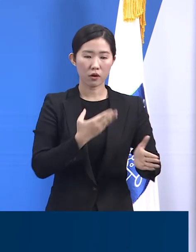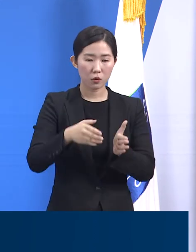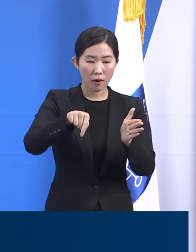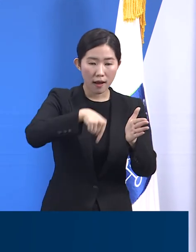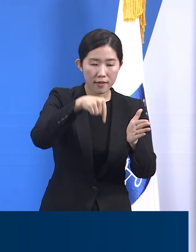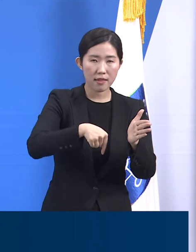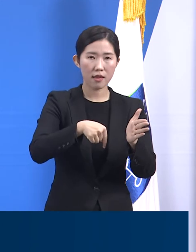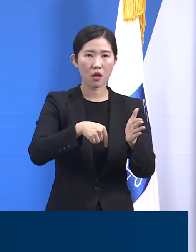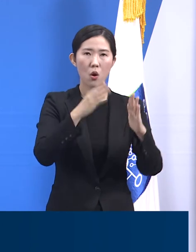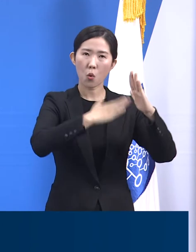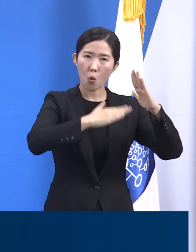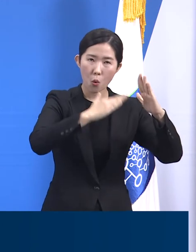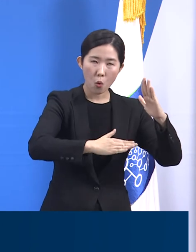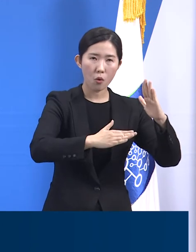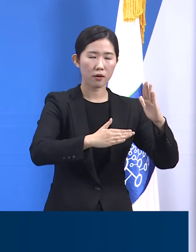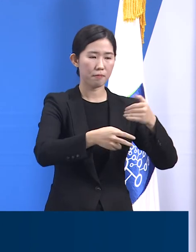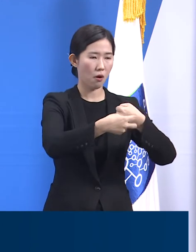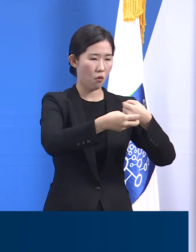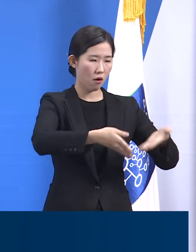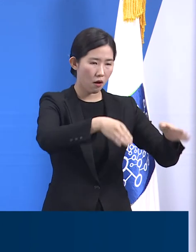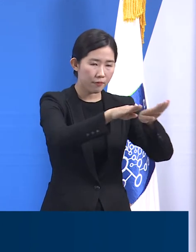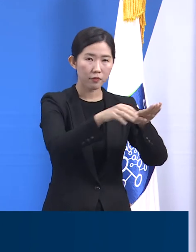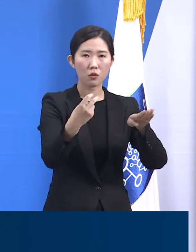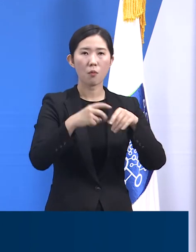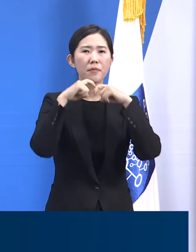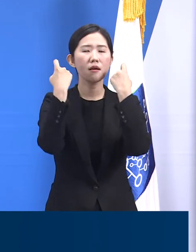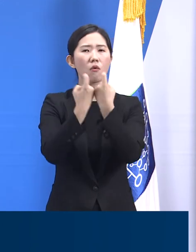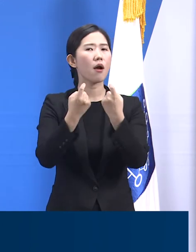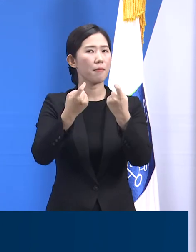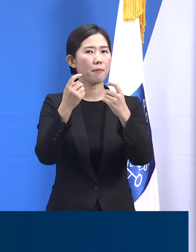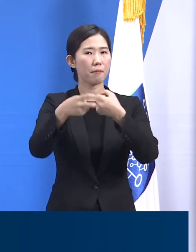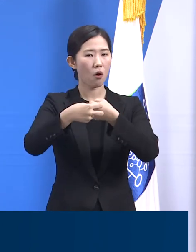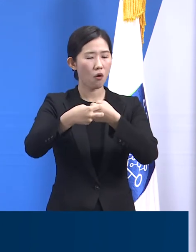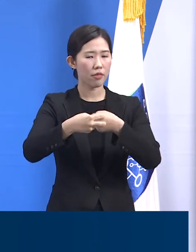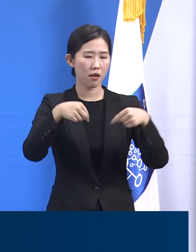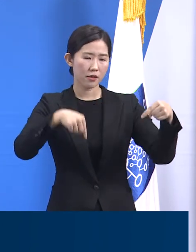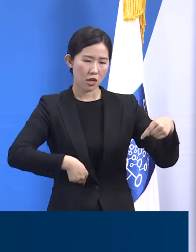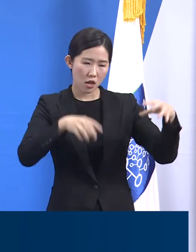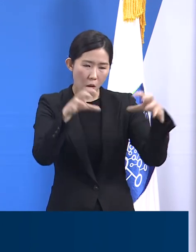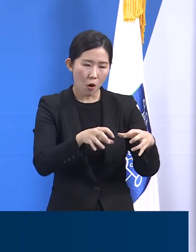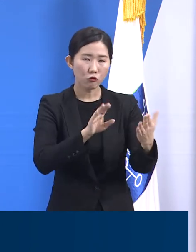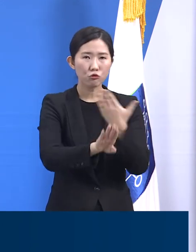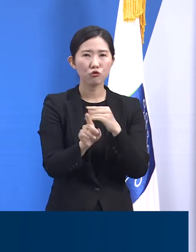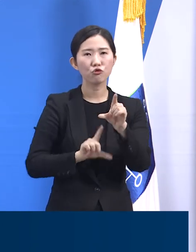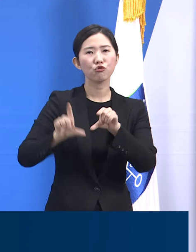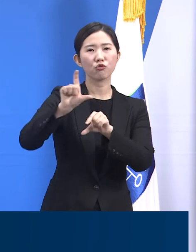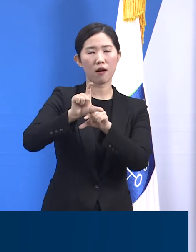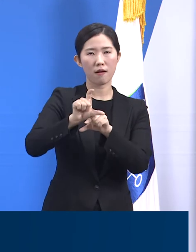의료기관들과의 협력을 강화해서 추가적인 병상자원 확보를 위해 노력하겠습니다.